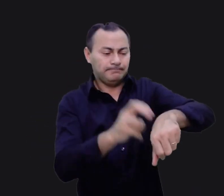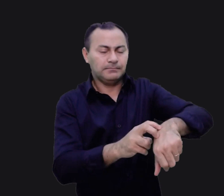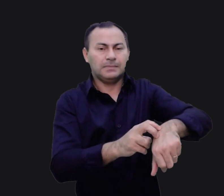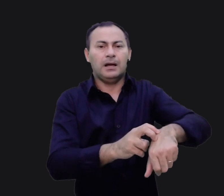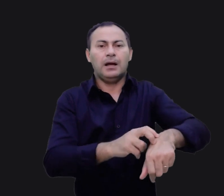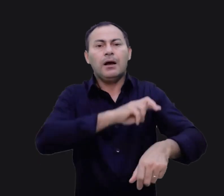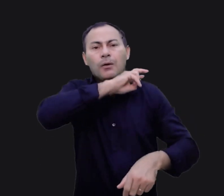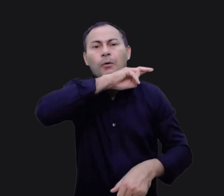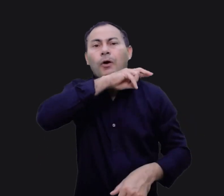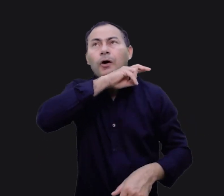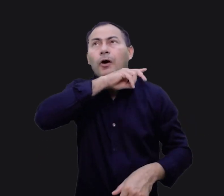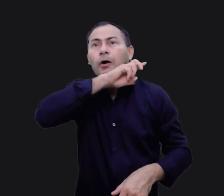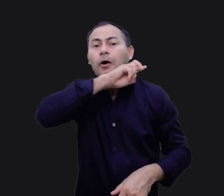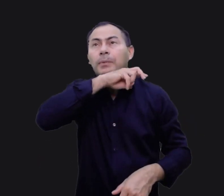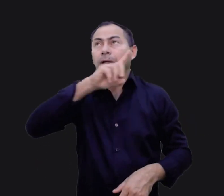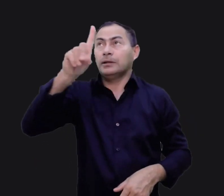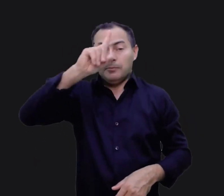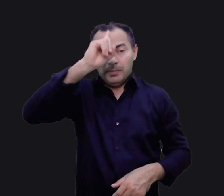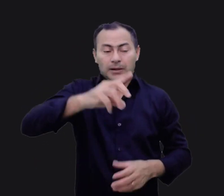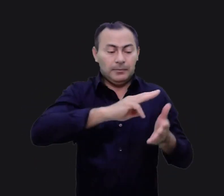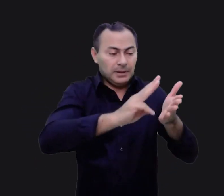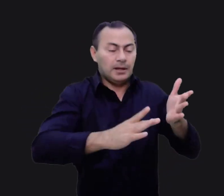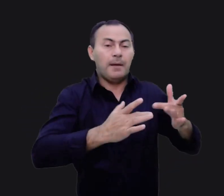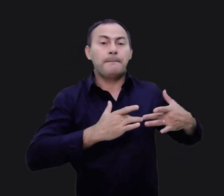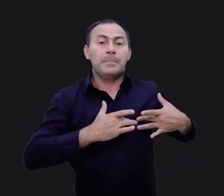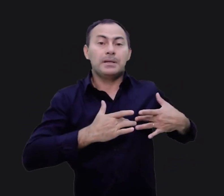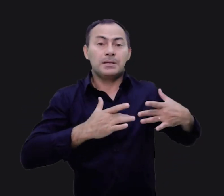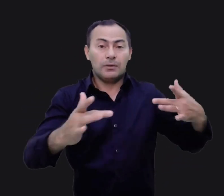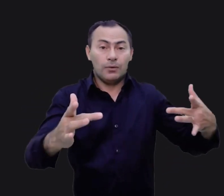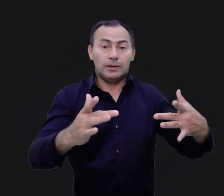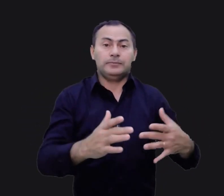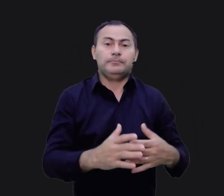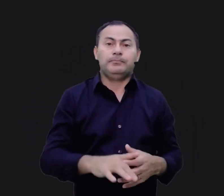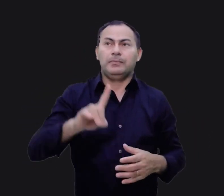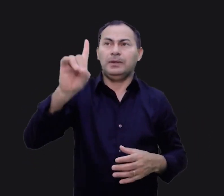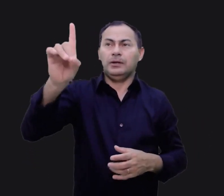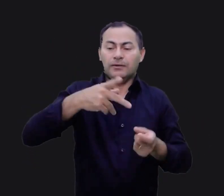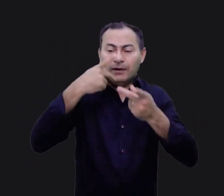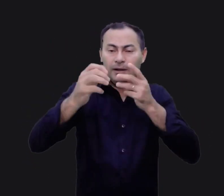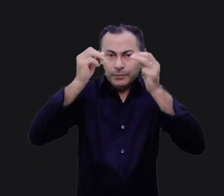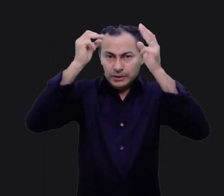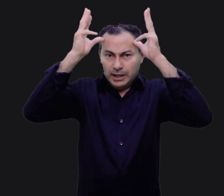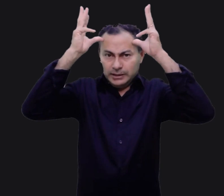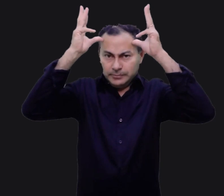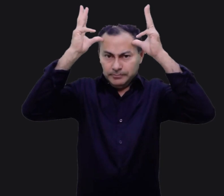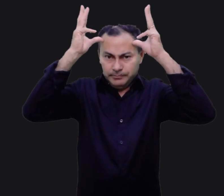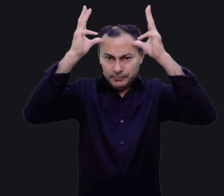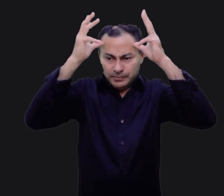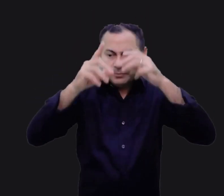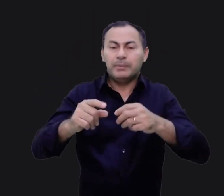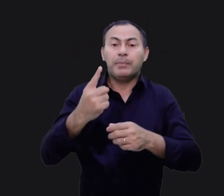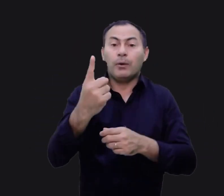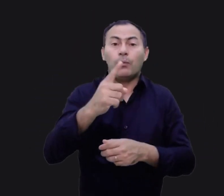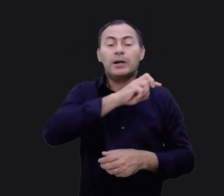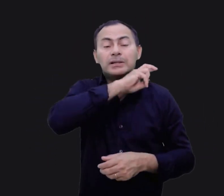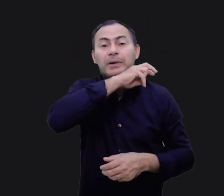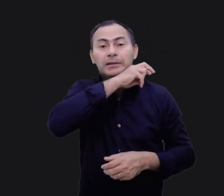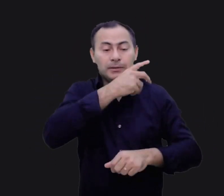picadas das cobras, Deus envia uma mensagem de misericórdia. Deus diz a Moisés, pegue uma serpente de